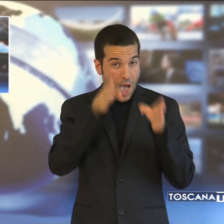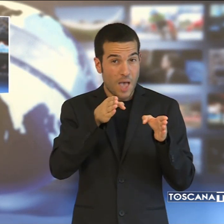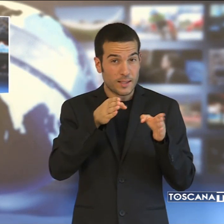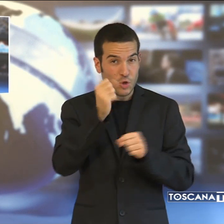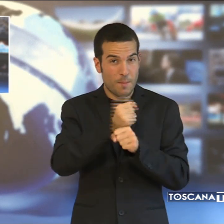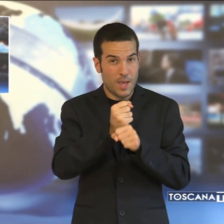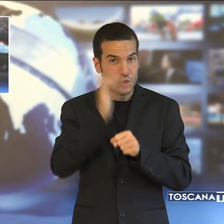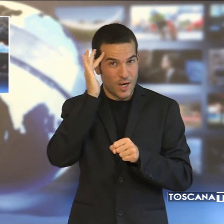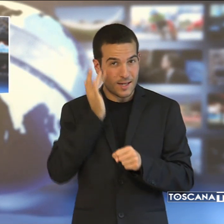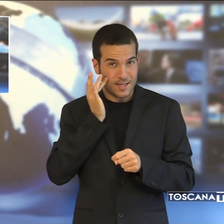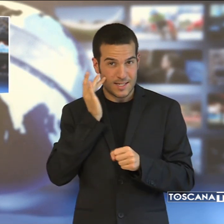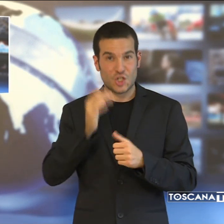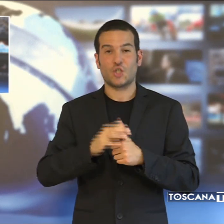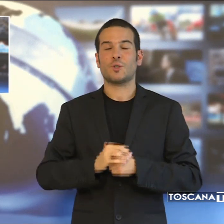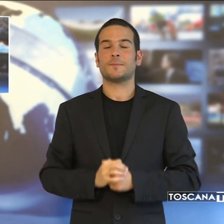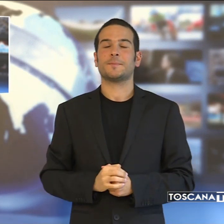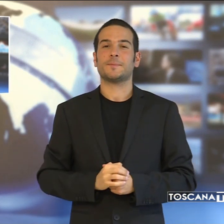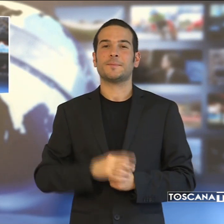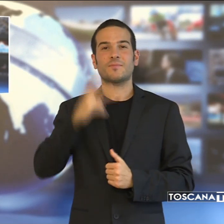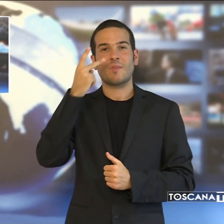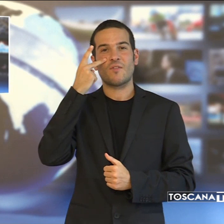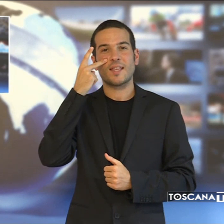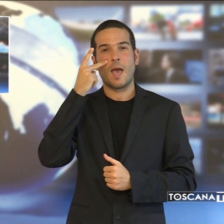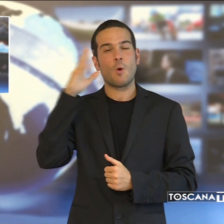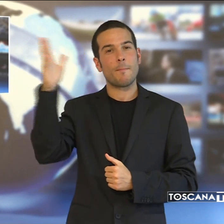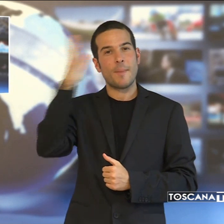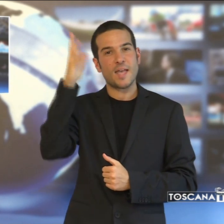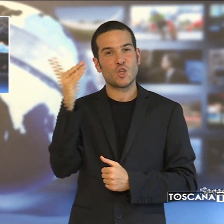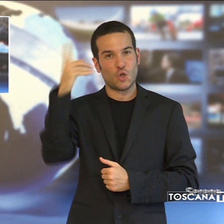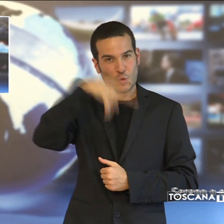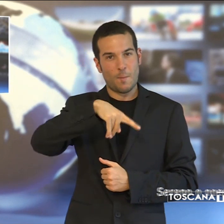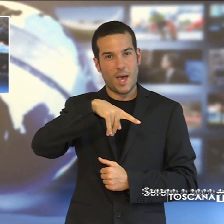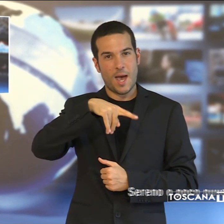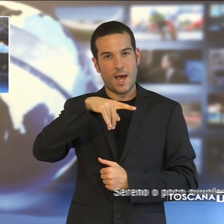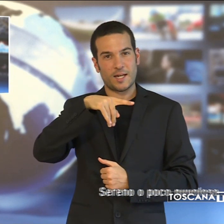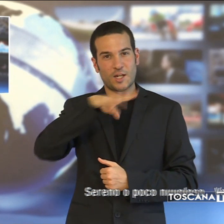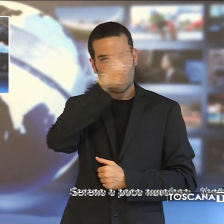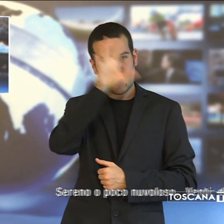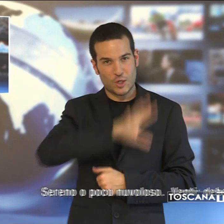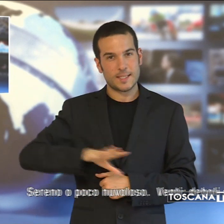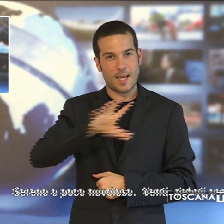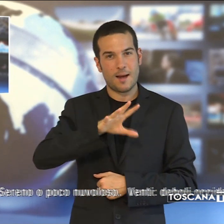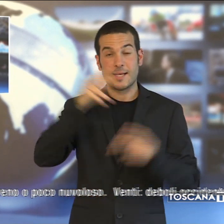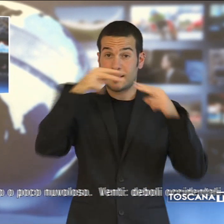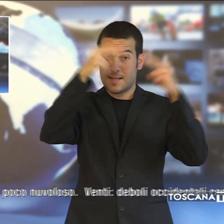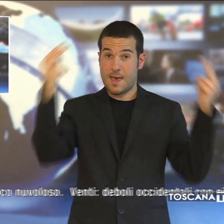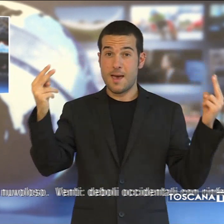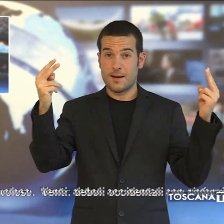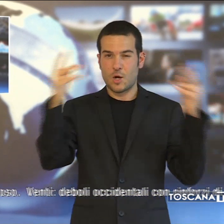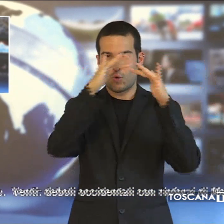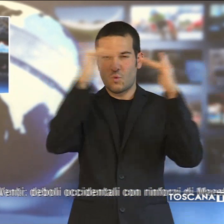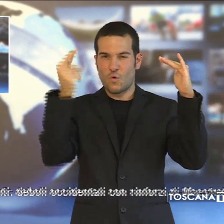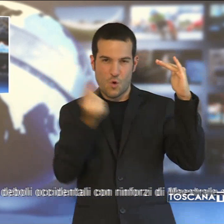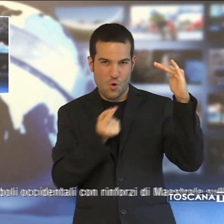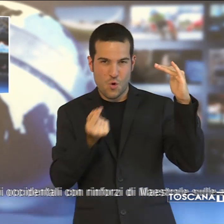E ora le previsioni del tempo per domani in Toscana. Sereno, poco nuvoloso,